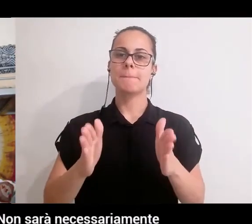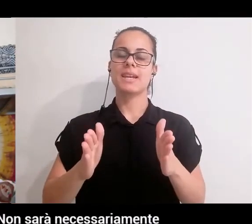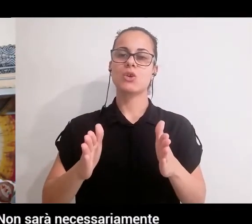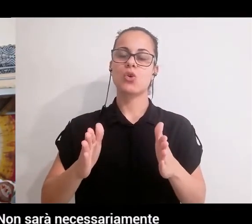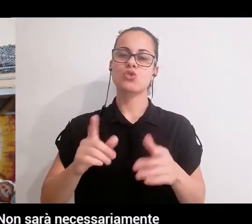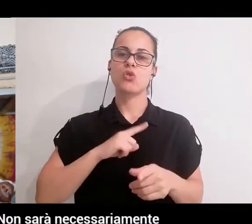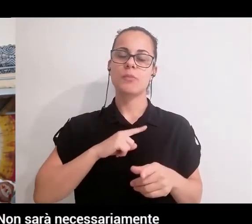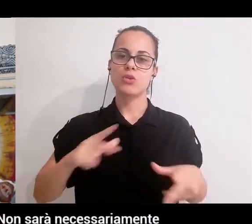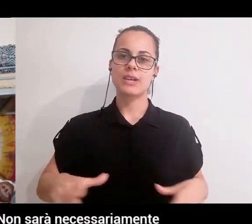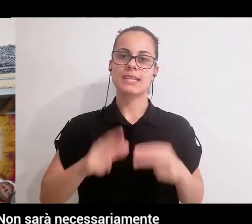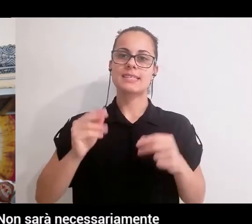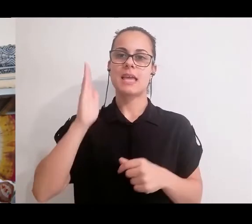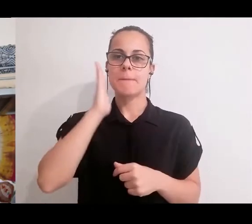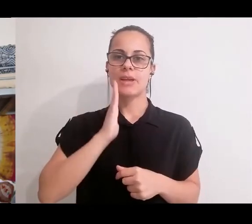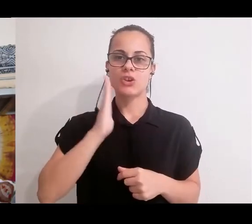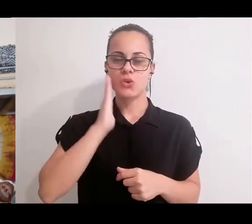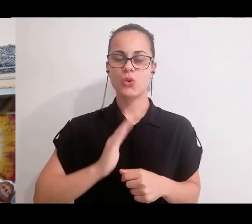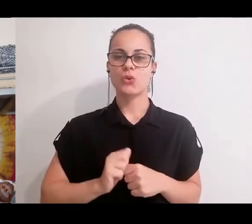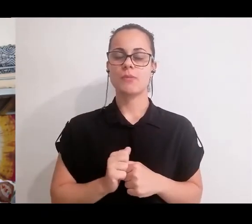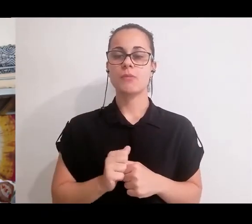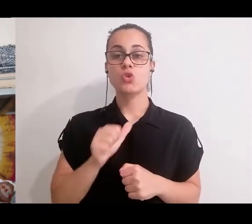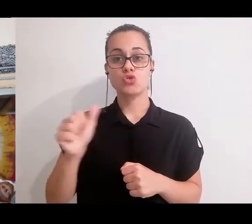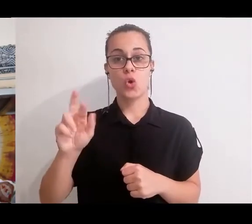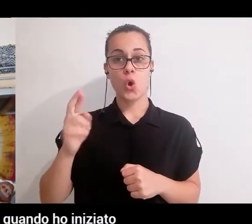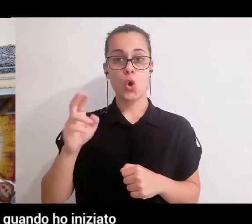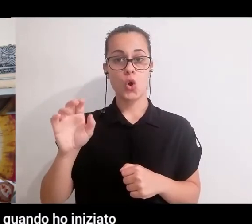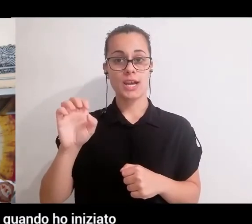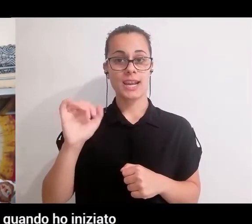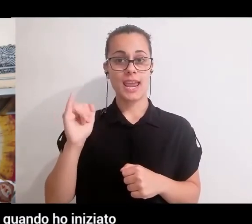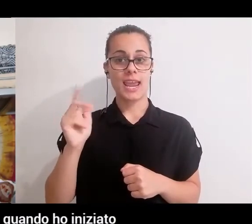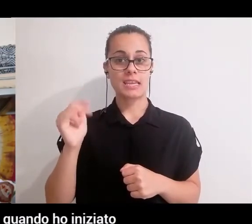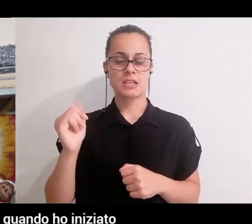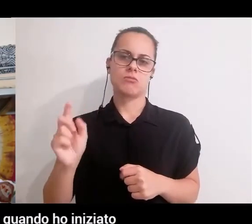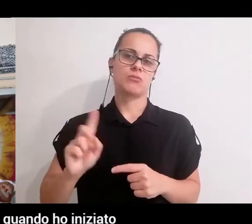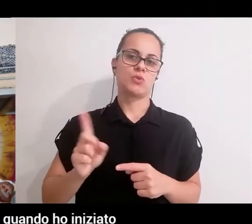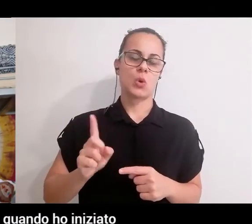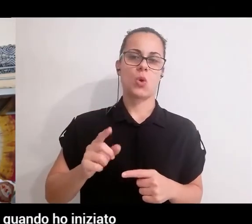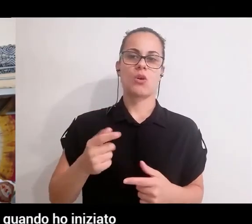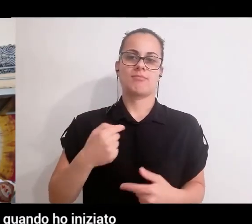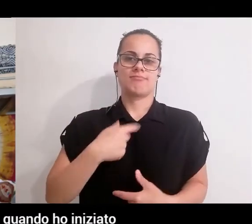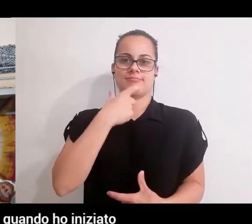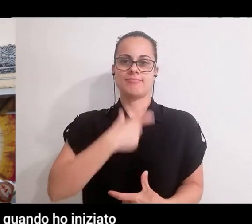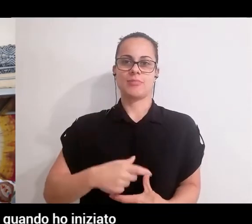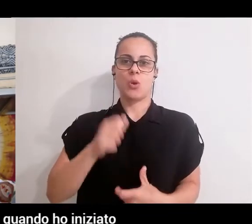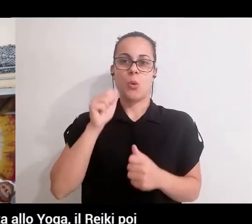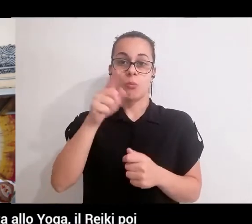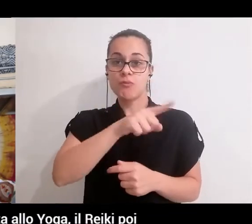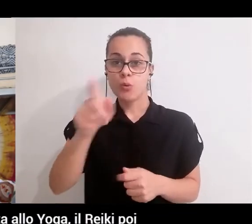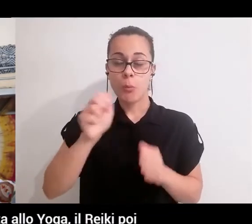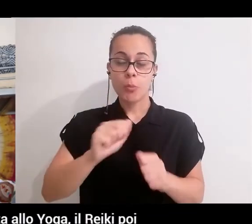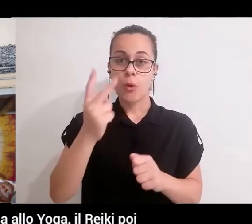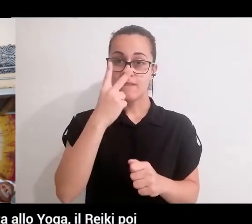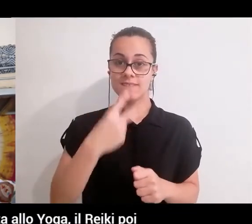perdono. Non sarà necessariamente solo e esclusivamente il Reiki, io ne sono la dimostrazione, nel mio caso quando ho iniziato il mio